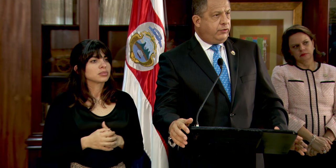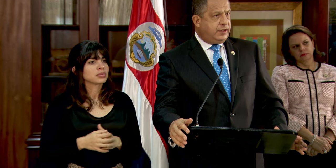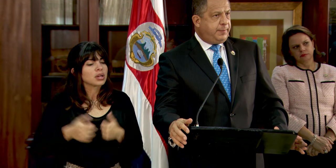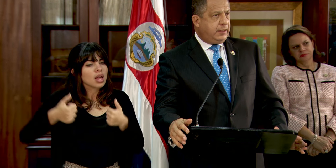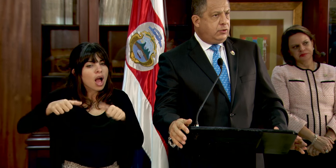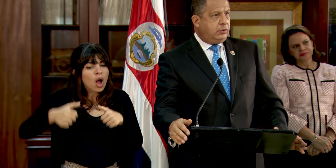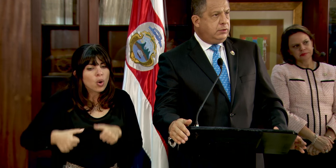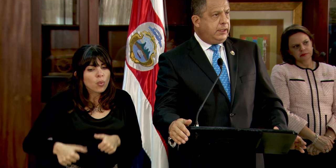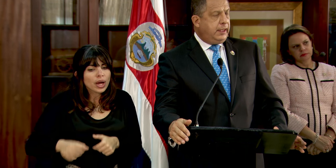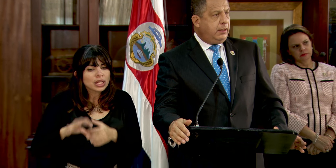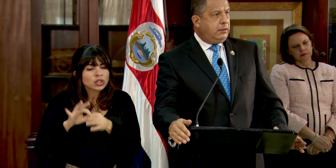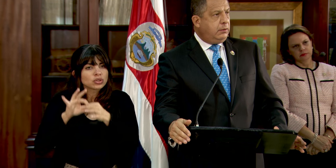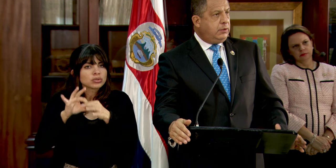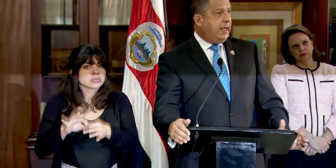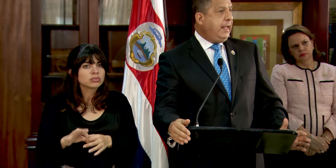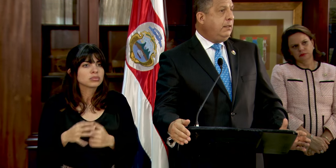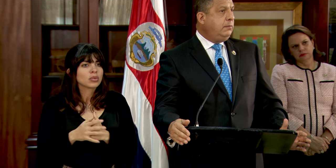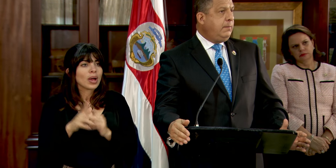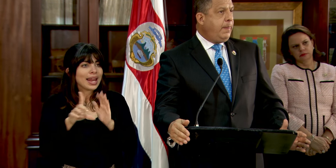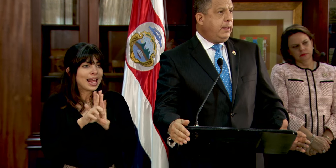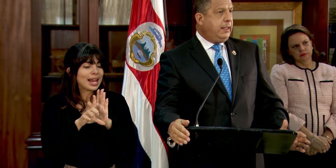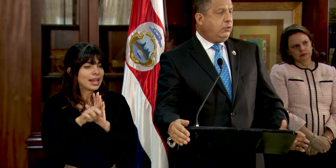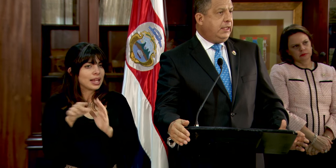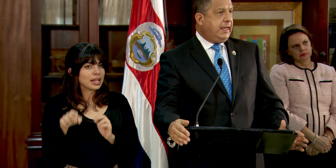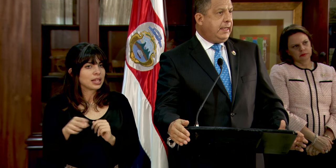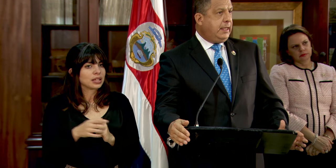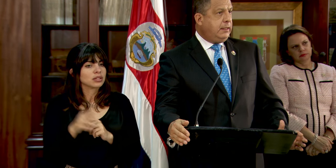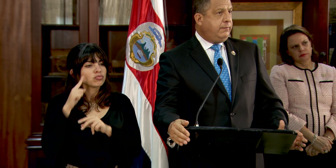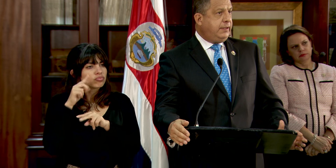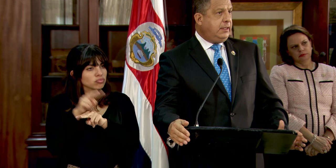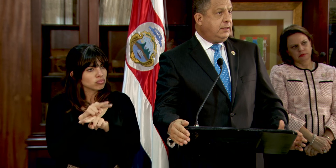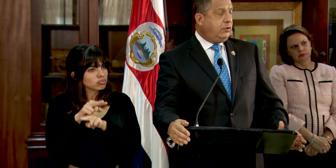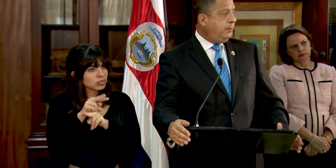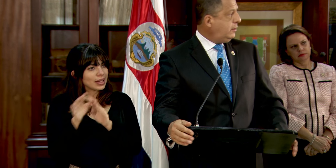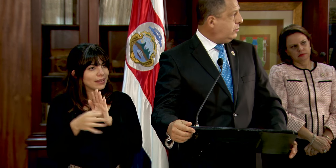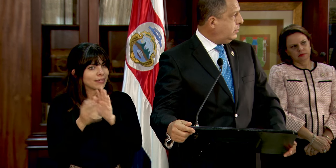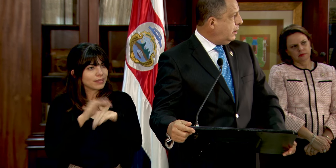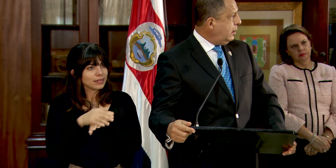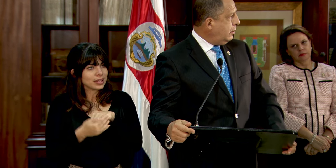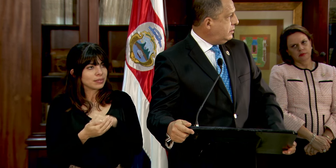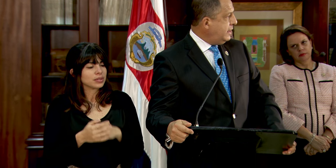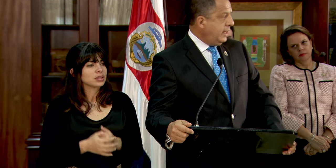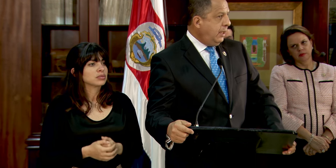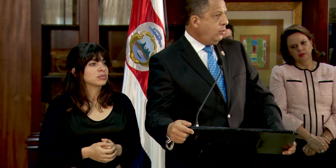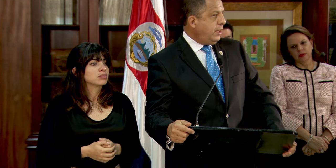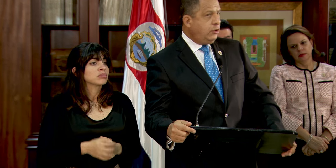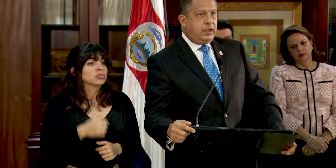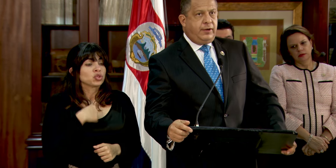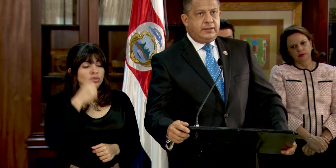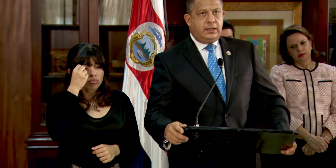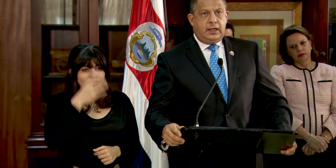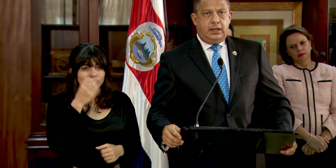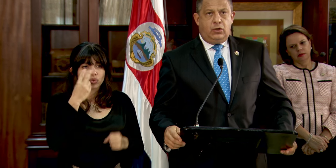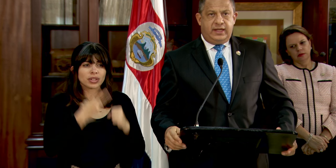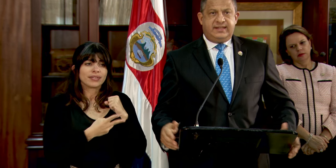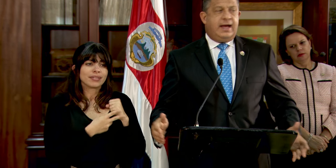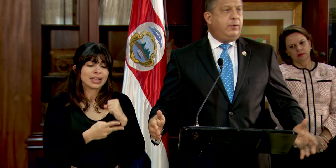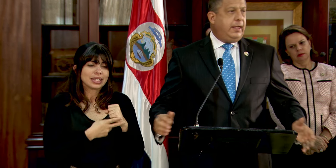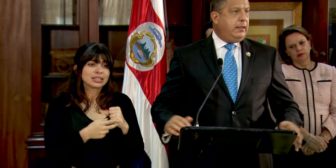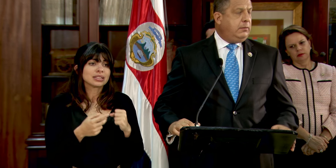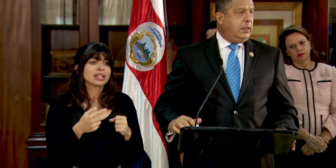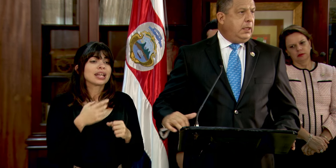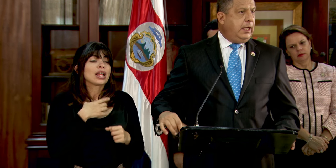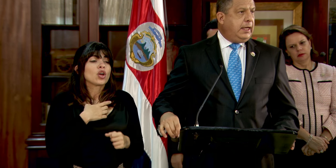acuerdos respecto de una ley que tutelara la fertilización in vitro. Señalé una y otra vez que lo